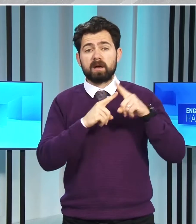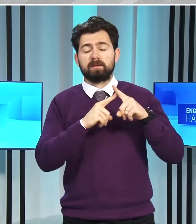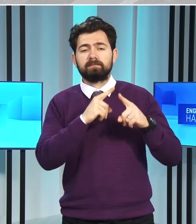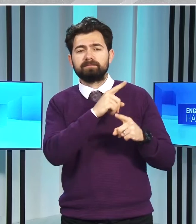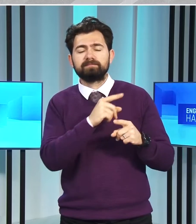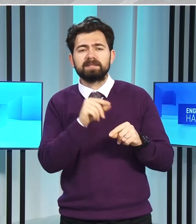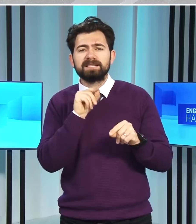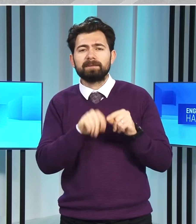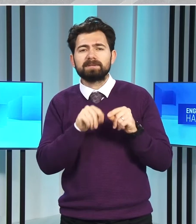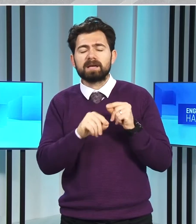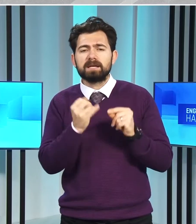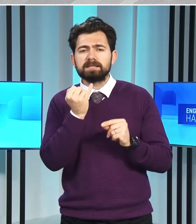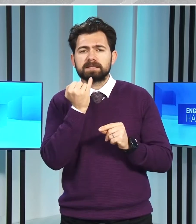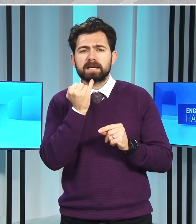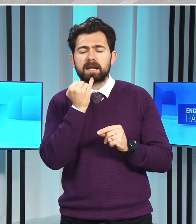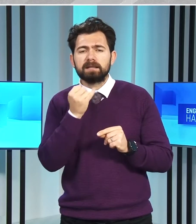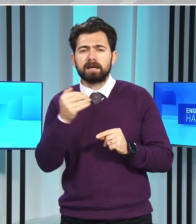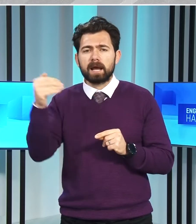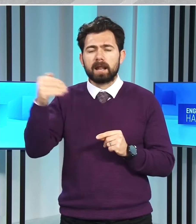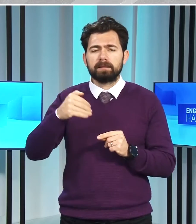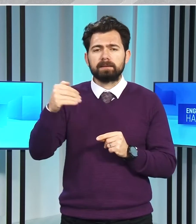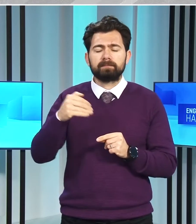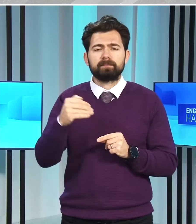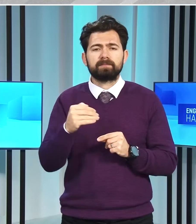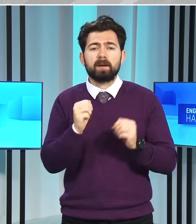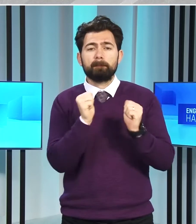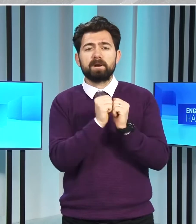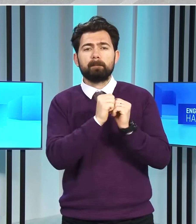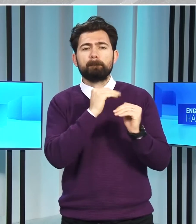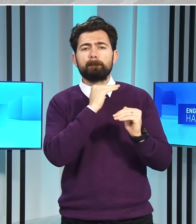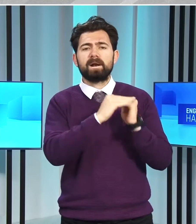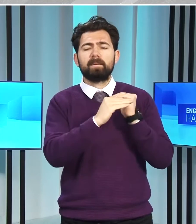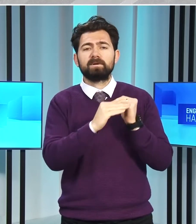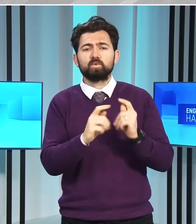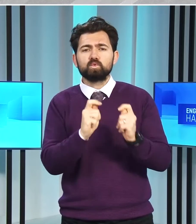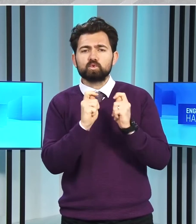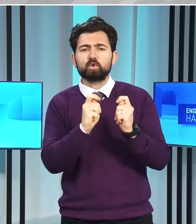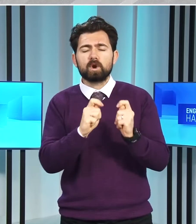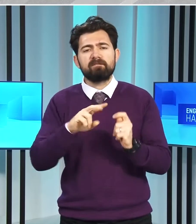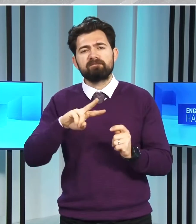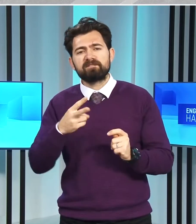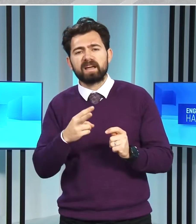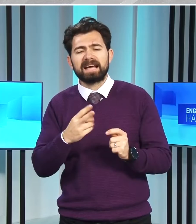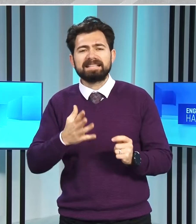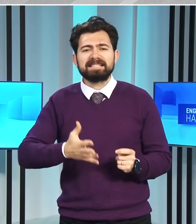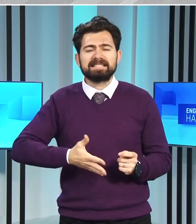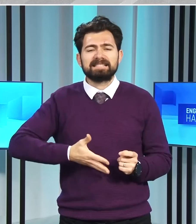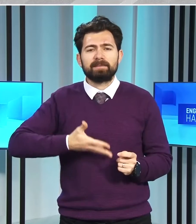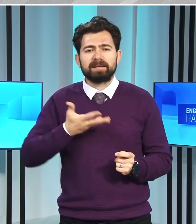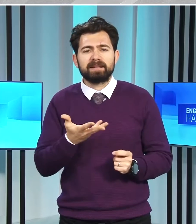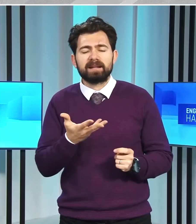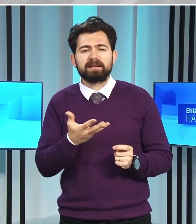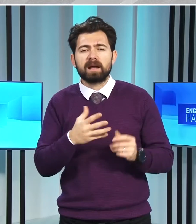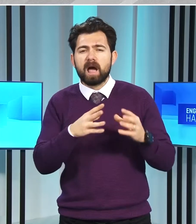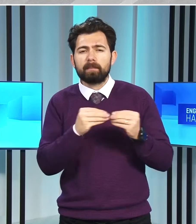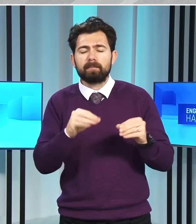adaya ziyaret gerçekleştiren BM zorla veya irade dışı kaybetmeler hakkında